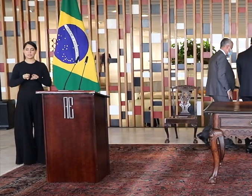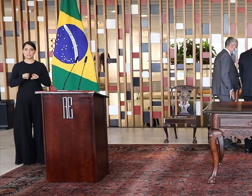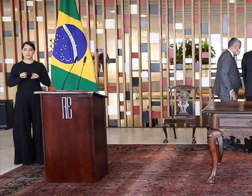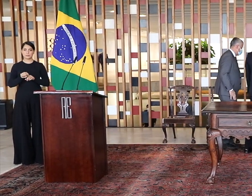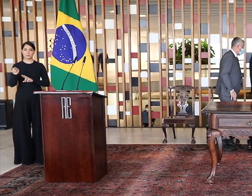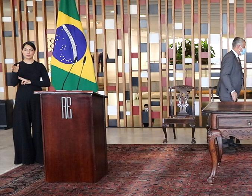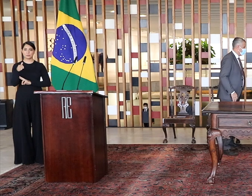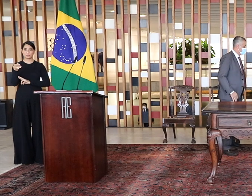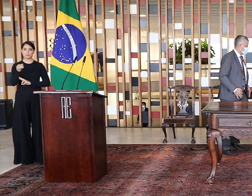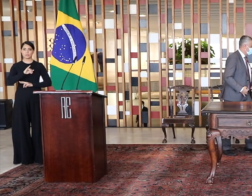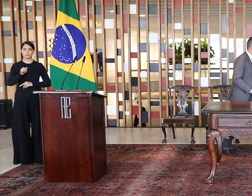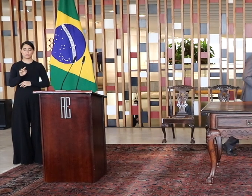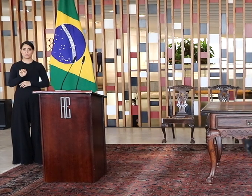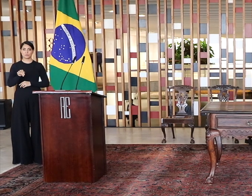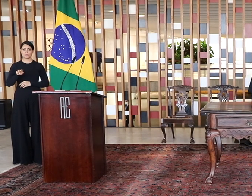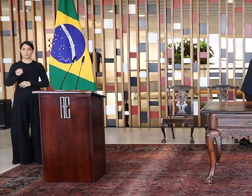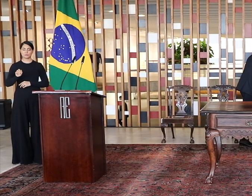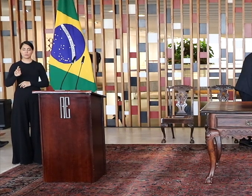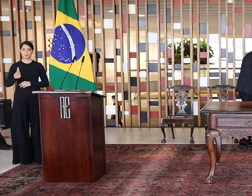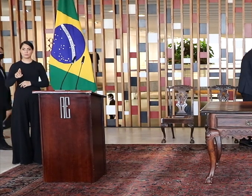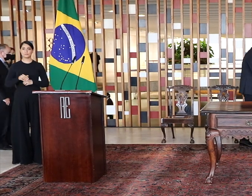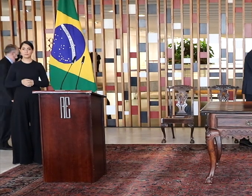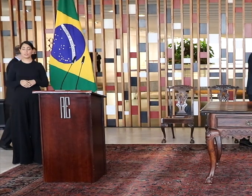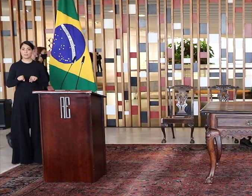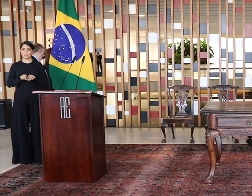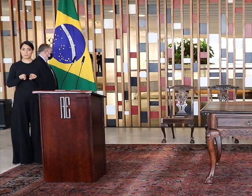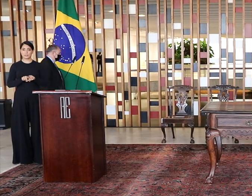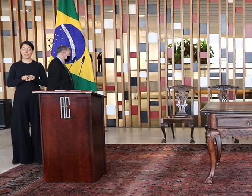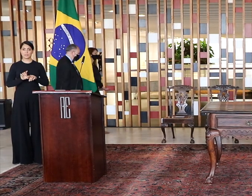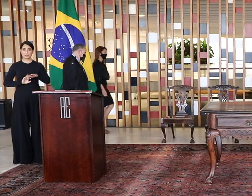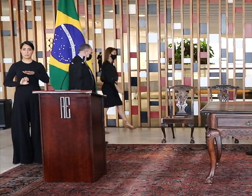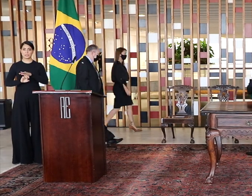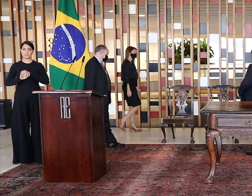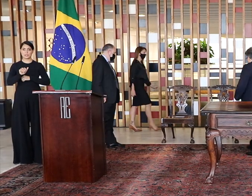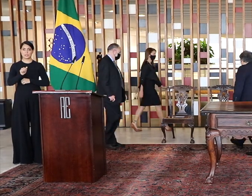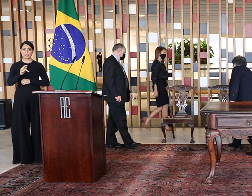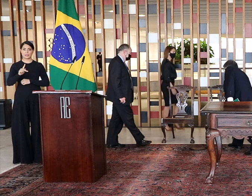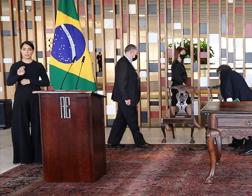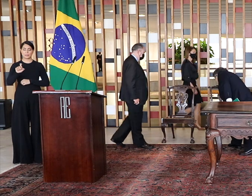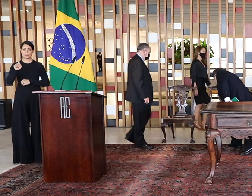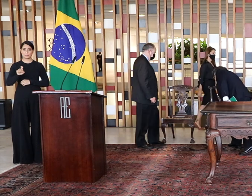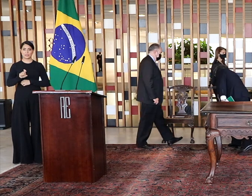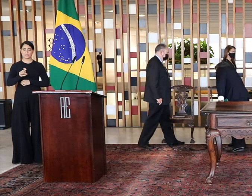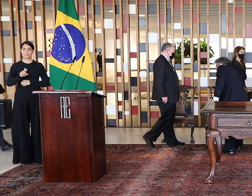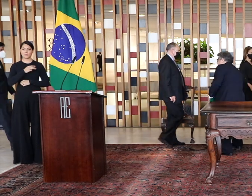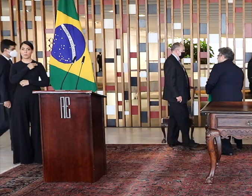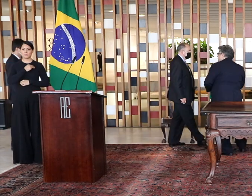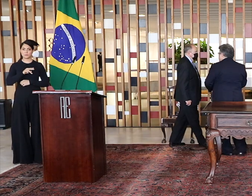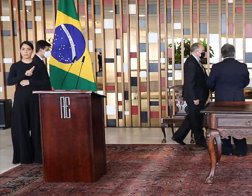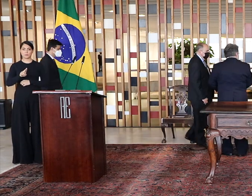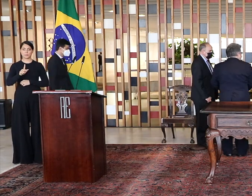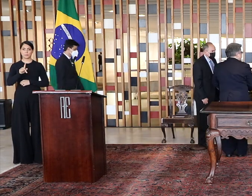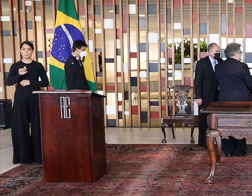da Agência Brasileira de Promoção de Exportações e Investimentos, Apex Brasil, Ministro Augusto Souto Pestana, e